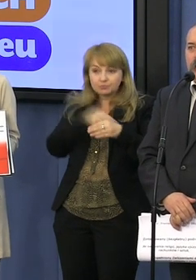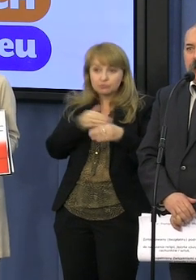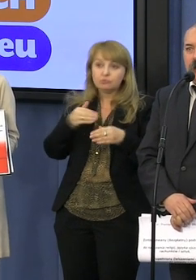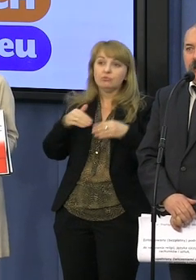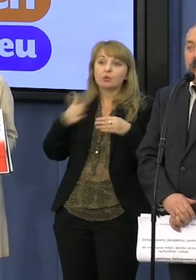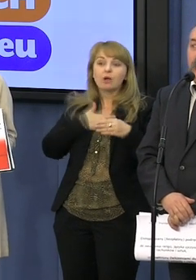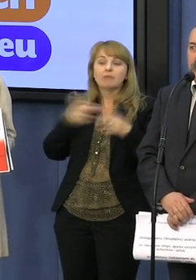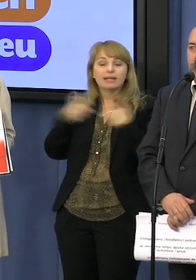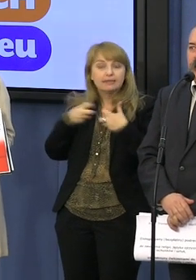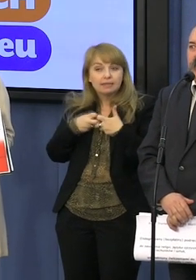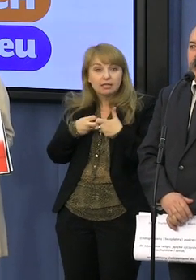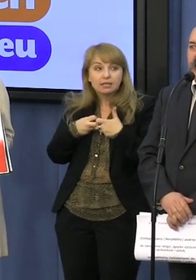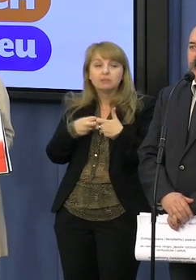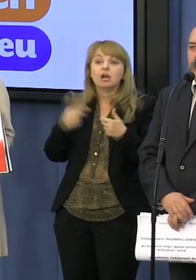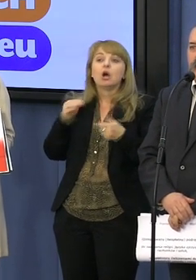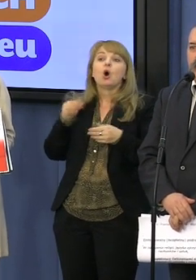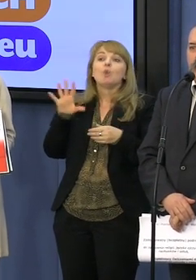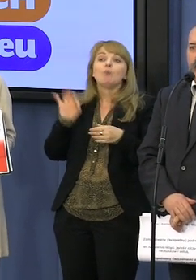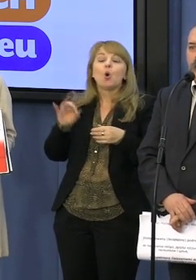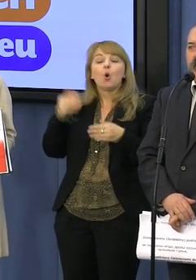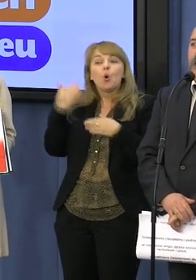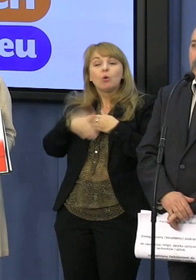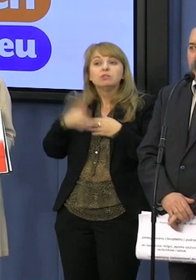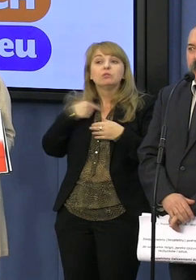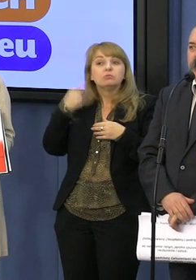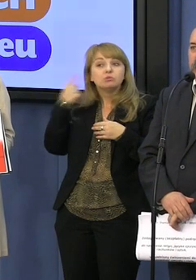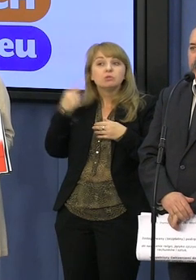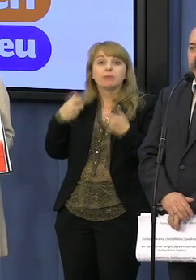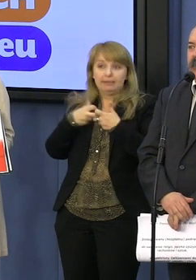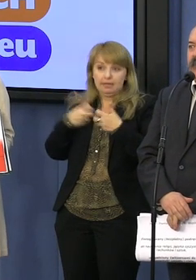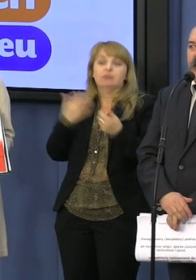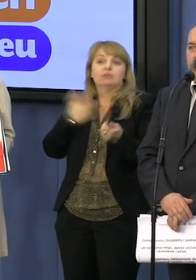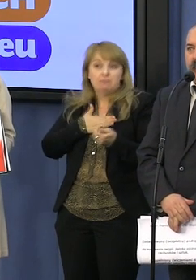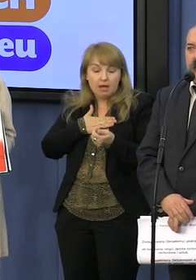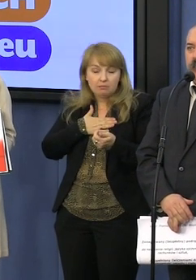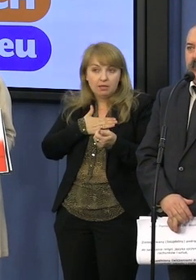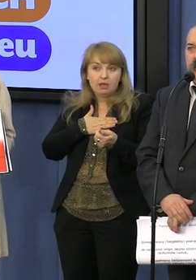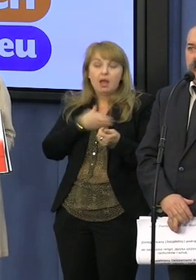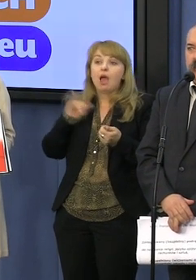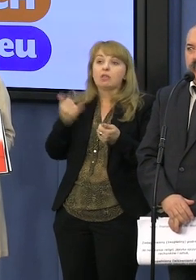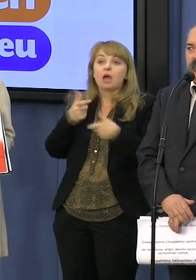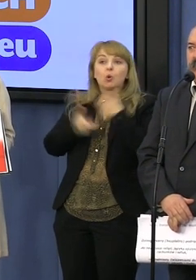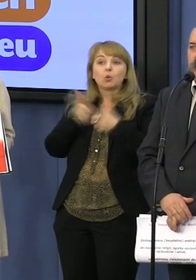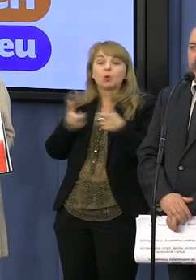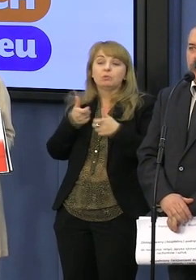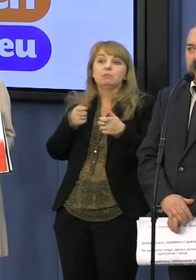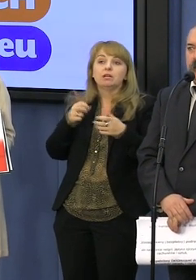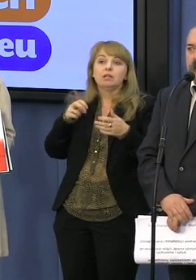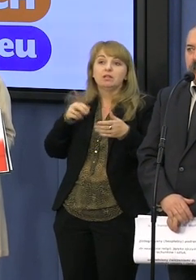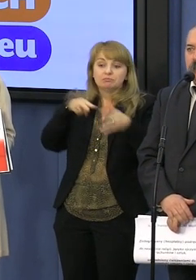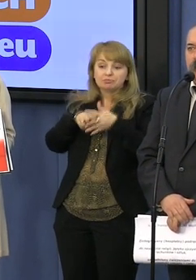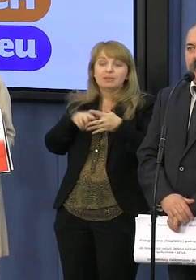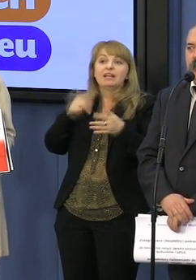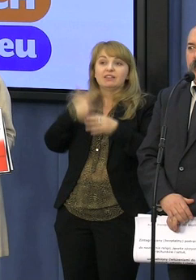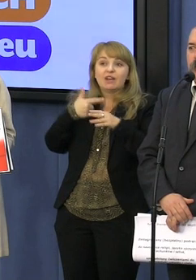internet, bo ostatnio znów szkoły mówią, że mamy internet, tylko że jak się zaloguje 20 uczniów, to już ten internet